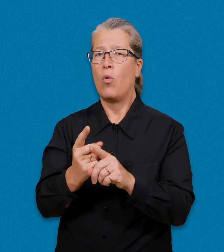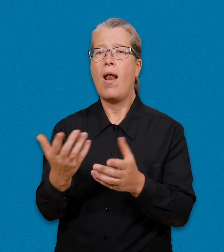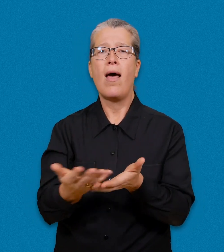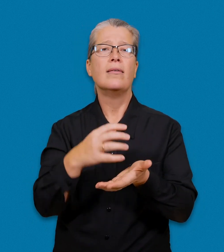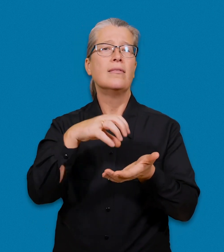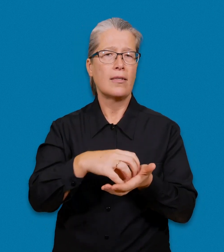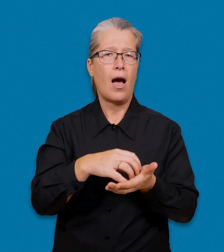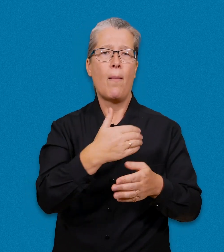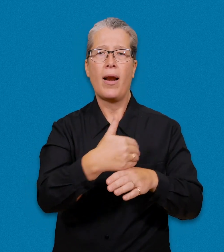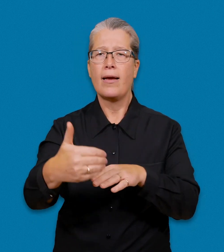landskapsgränserna.